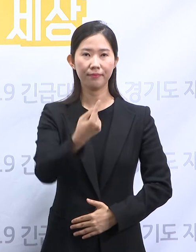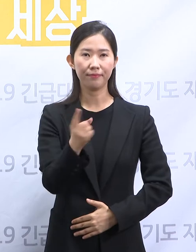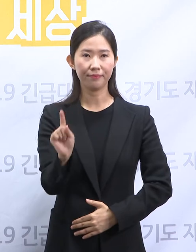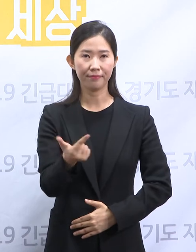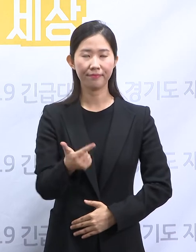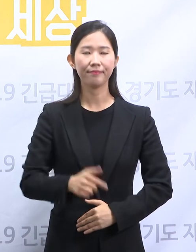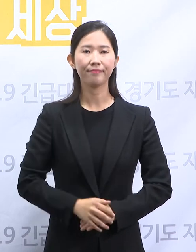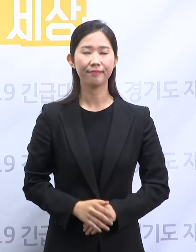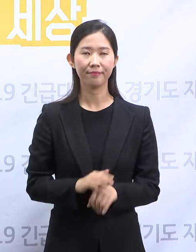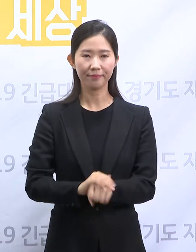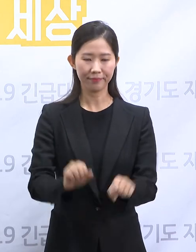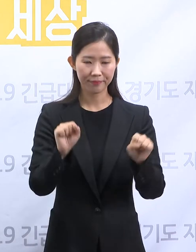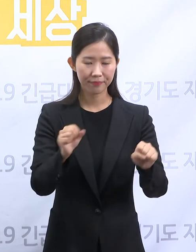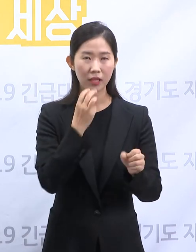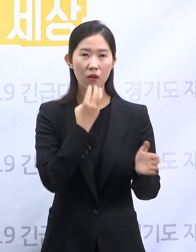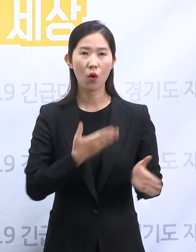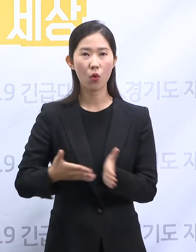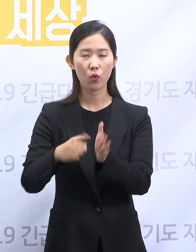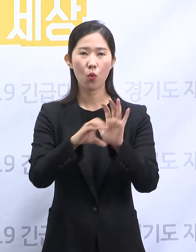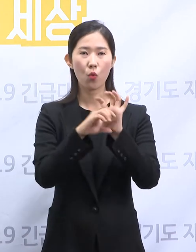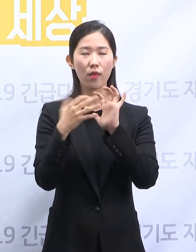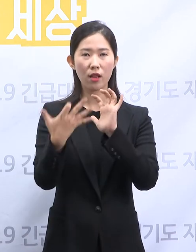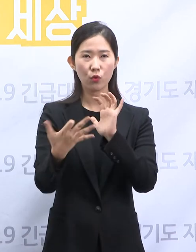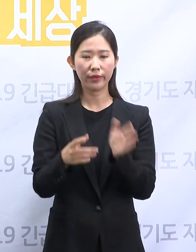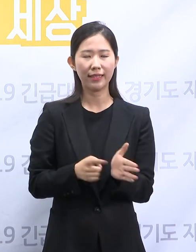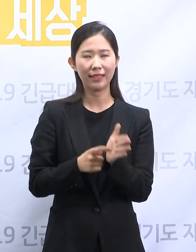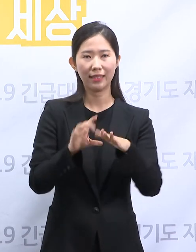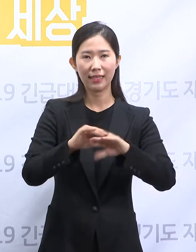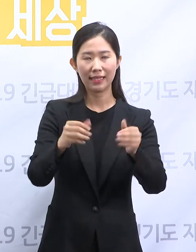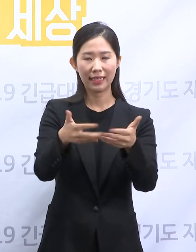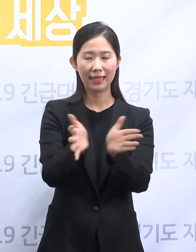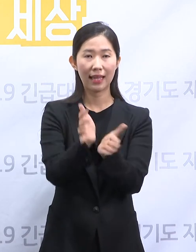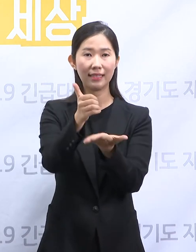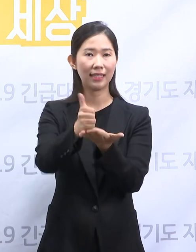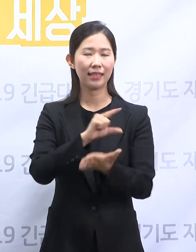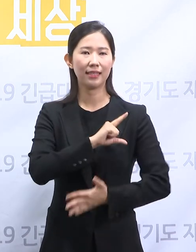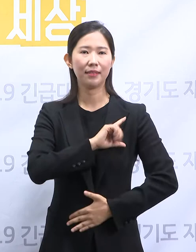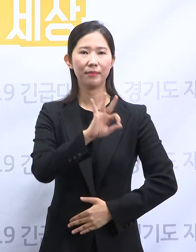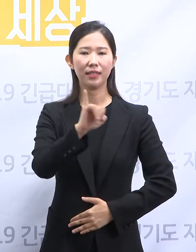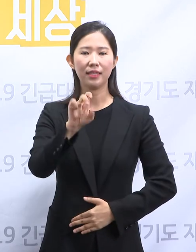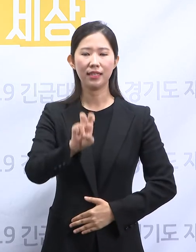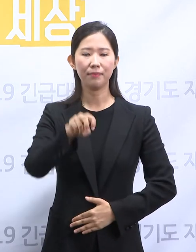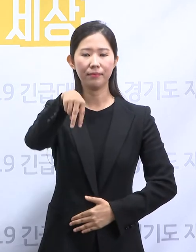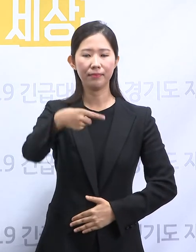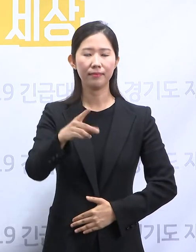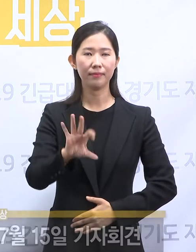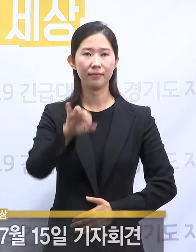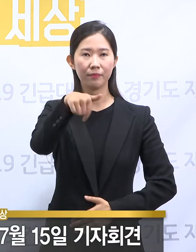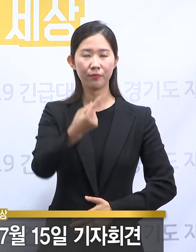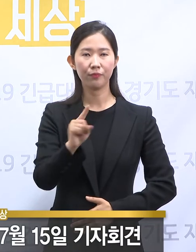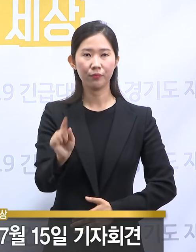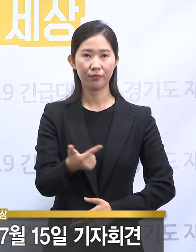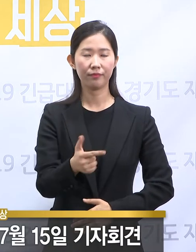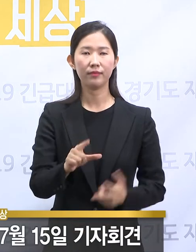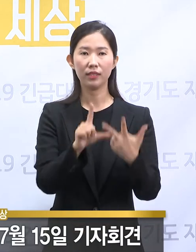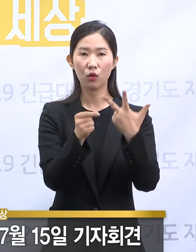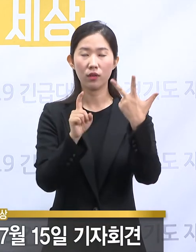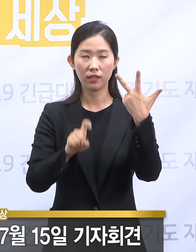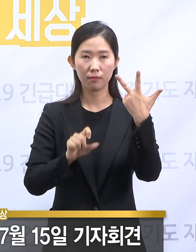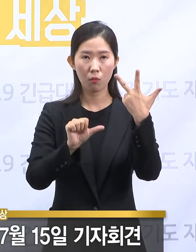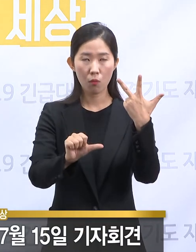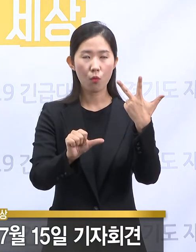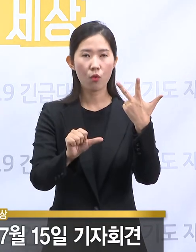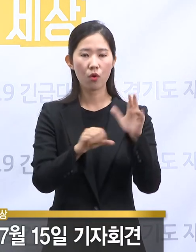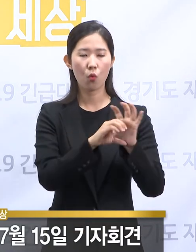안녕하십니까. 경기도 코로나19 긴급대책단의 임순관입니다. 7월 15일 수요일 경기도 코로나19 대응관리원